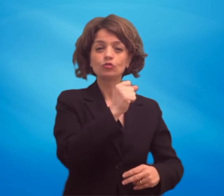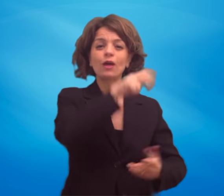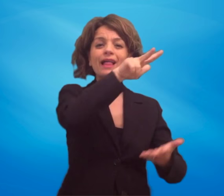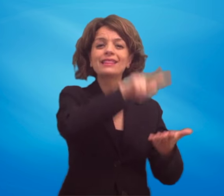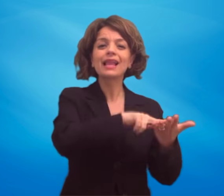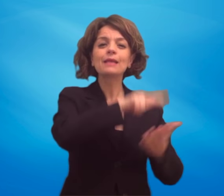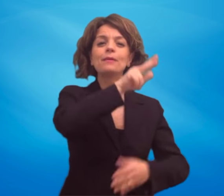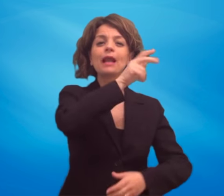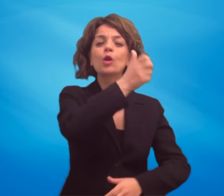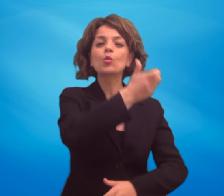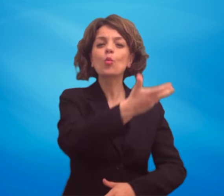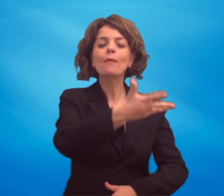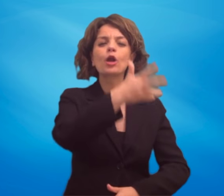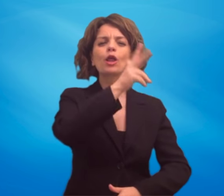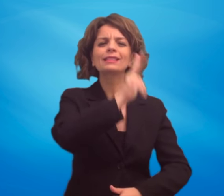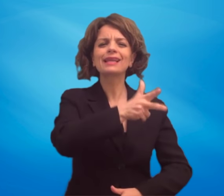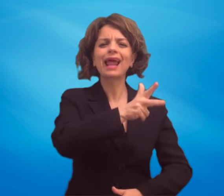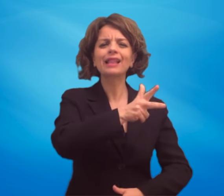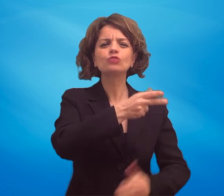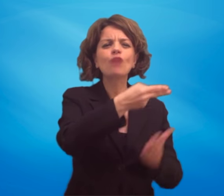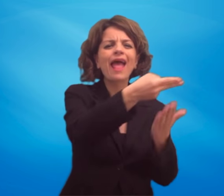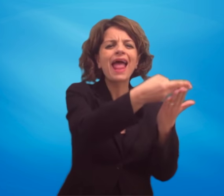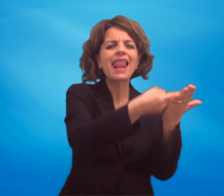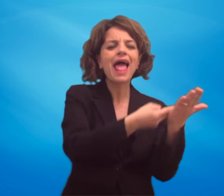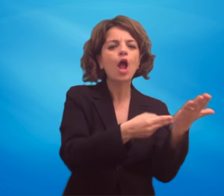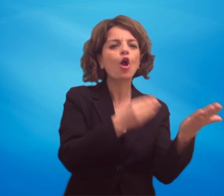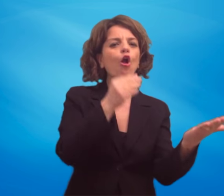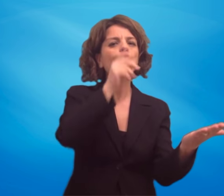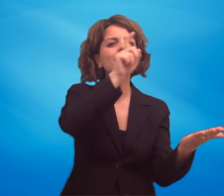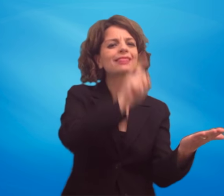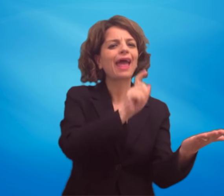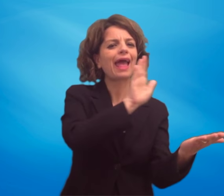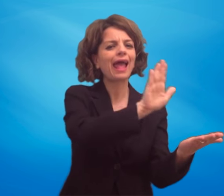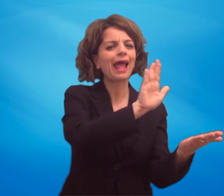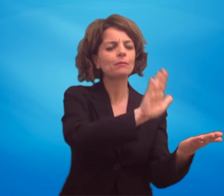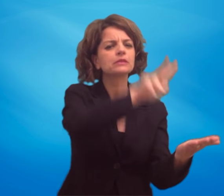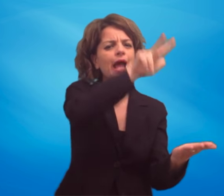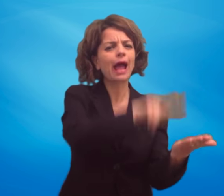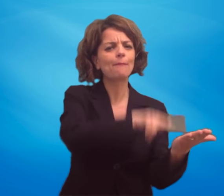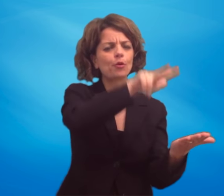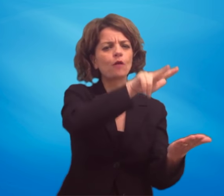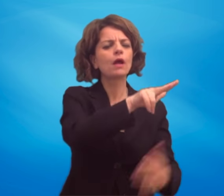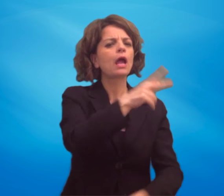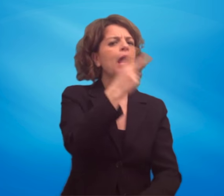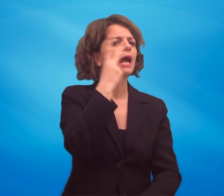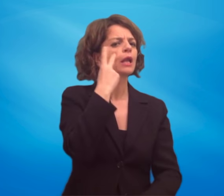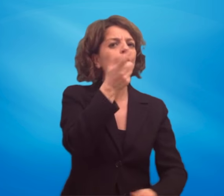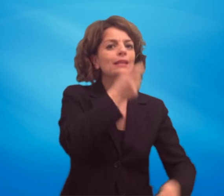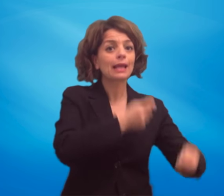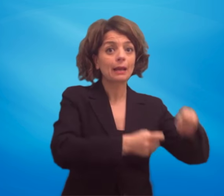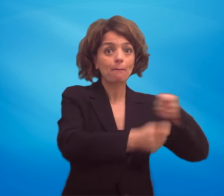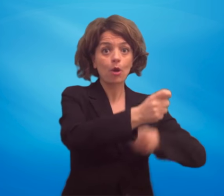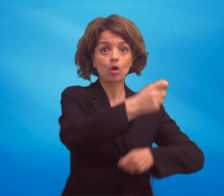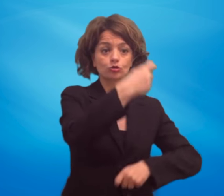approva un elenco di debiti facenti riferimento a rimborsi al Presidente e consiglieri